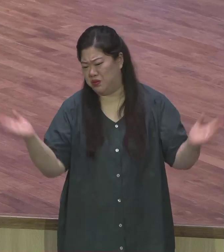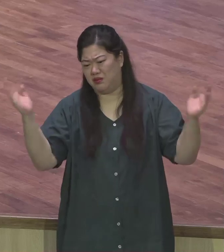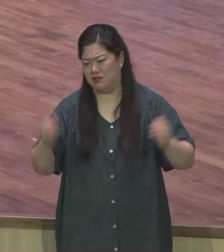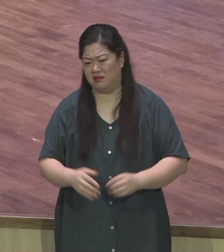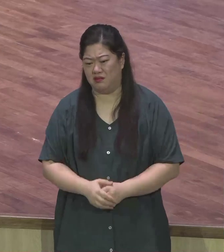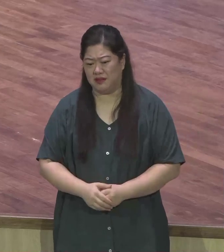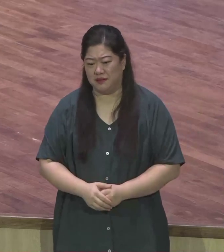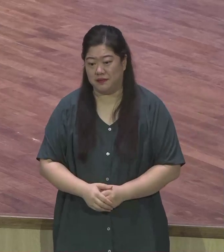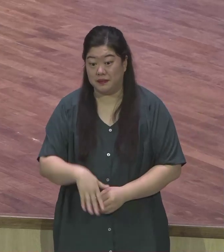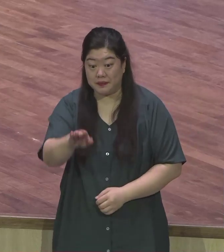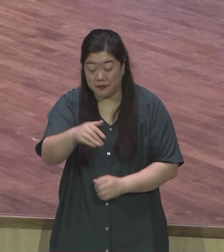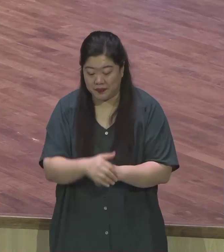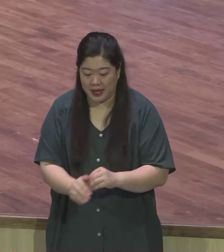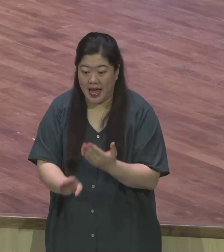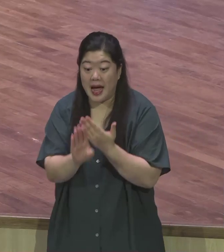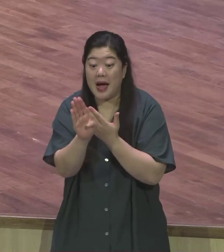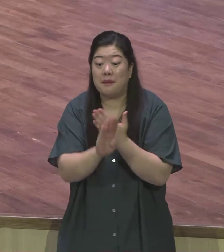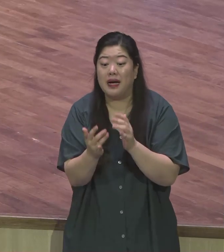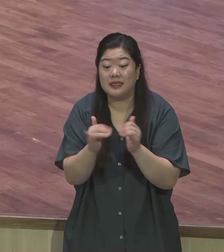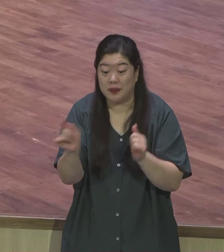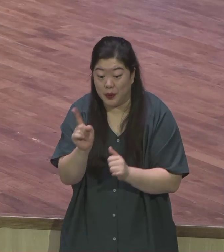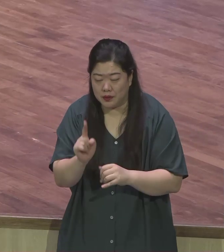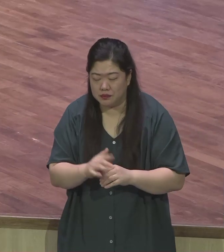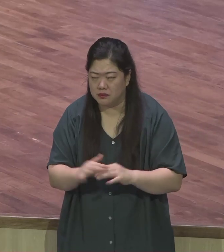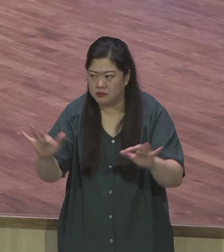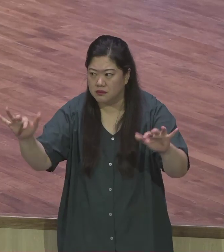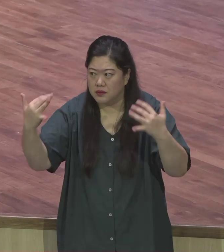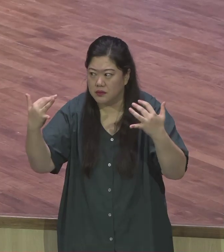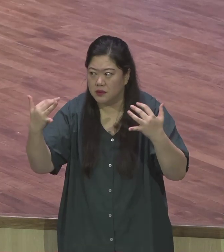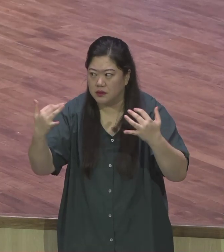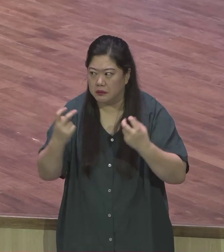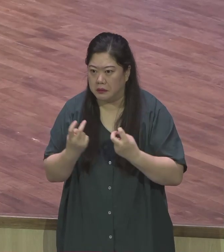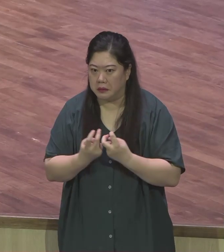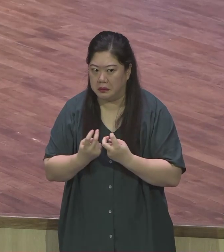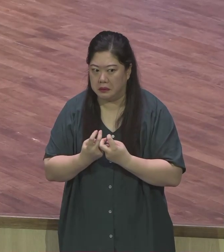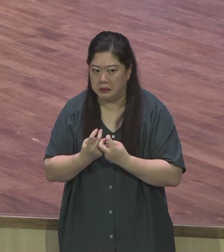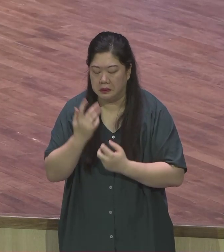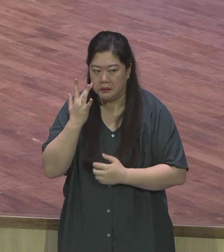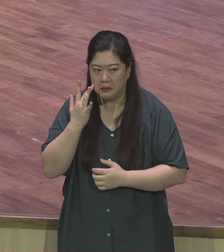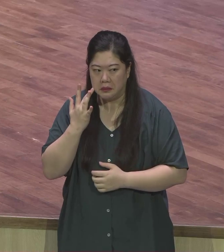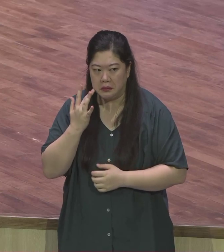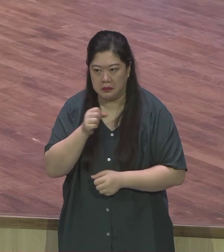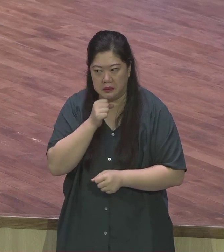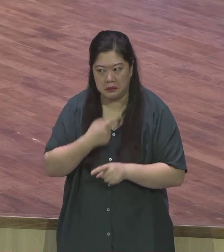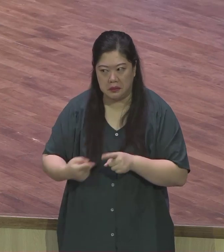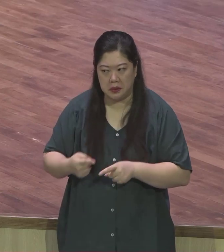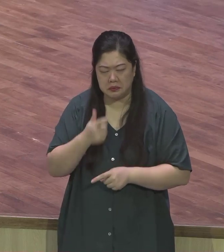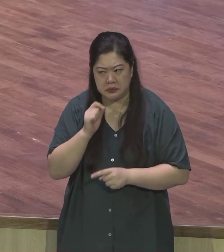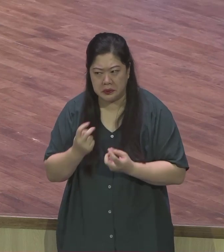다른 사람들이 나를 어떻게 생각하고 평가할까 내가 어떻게 사람들한테 조금 더 인정받고 칭찬받을까